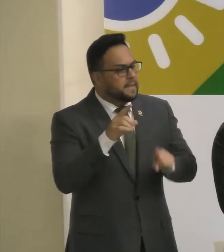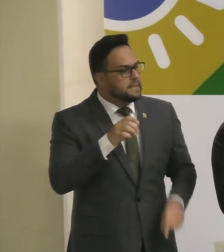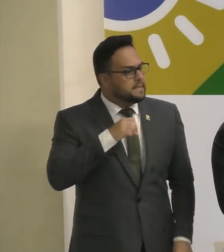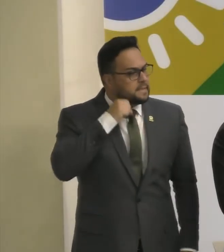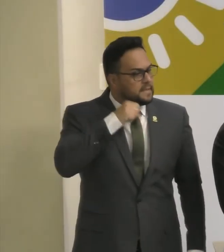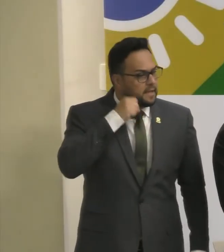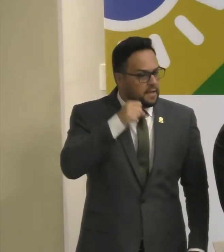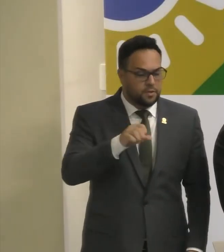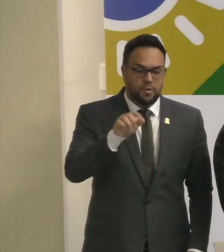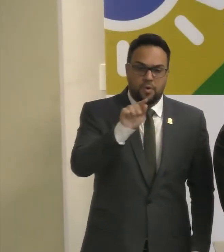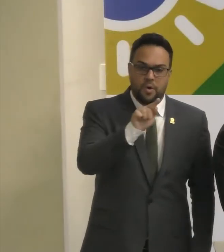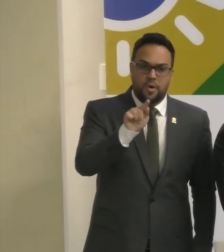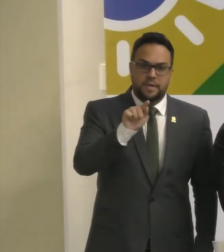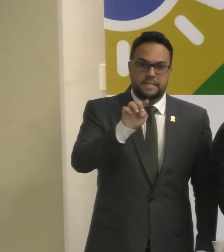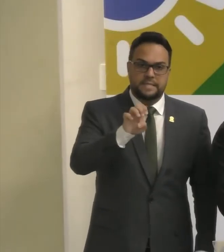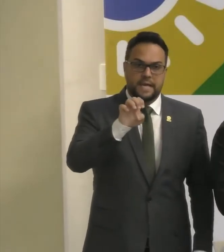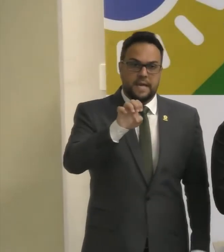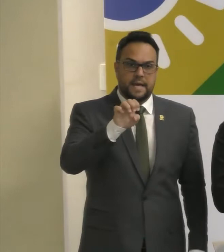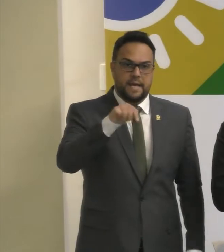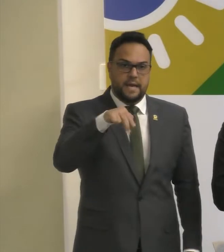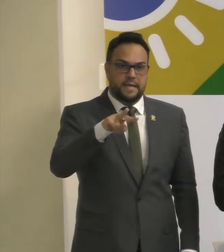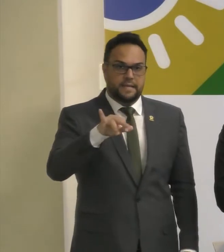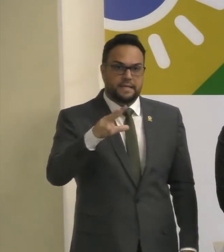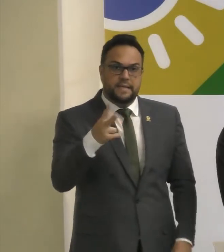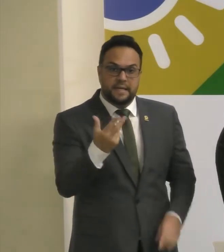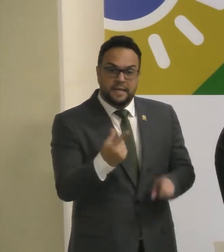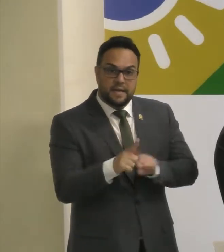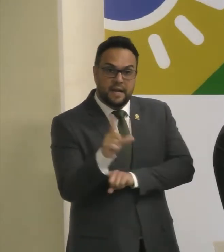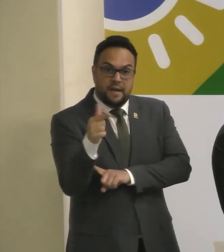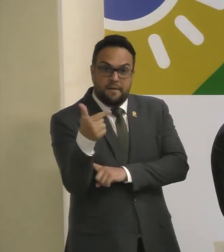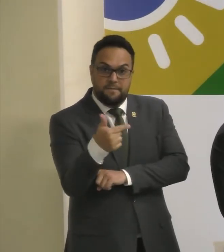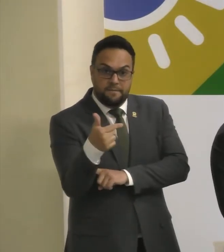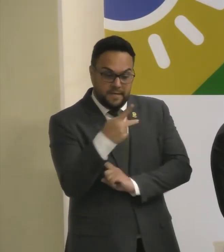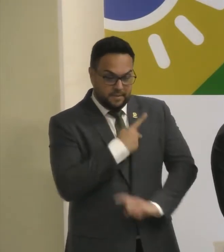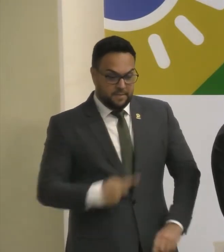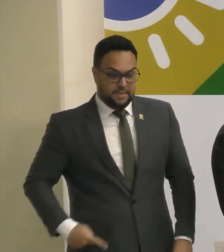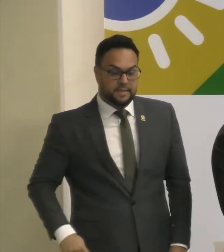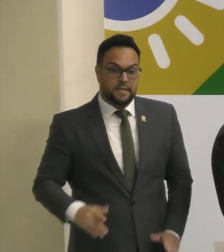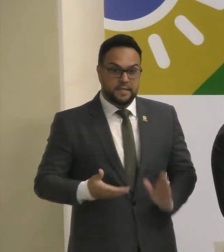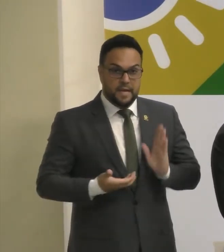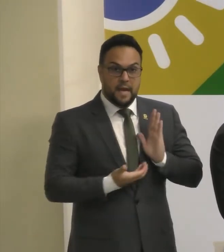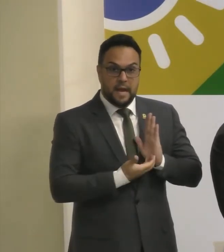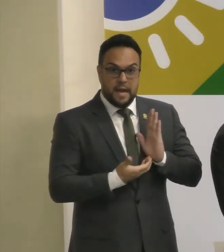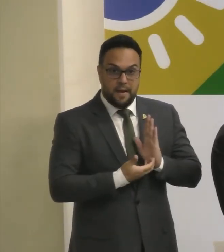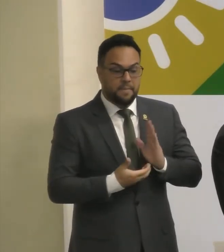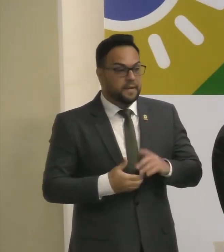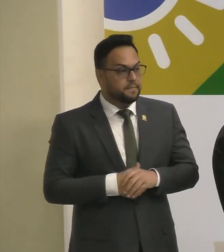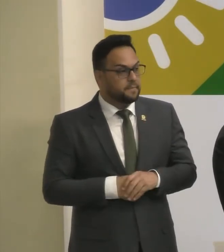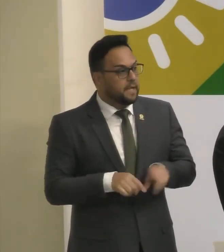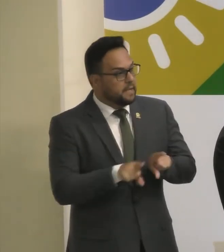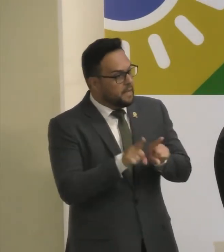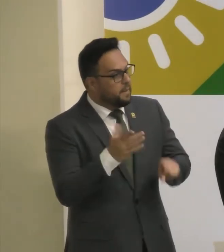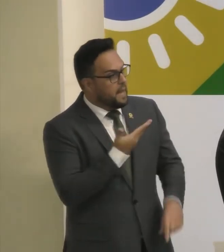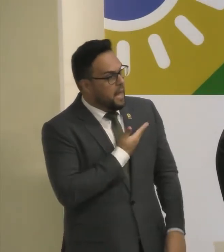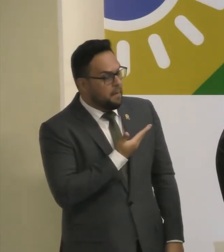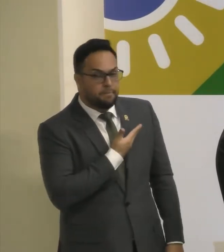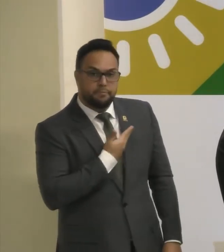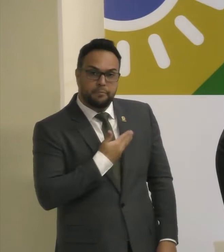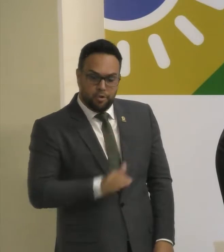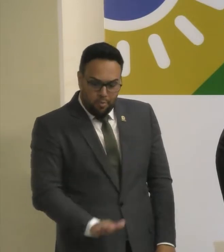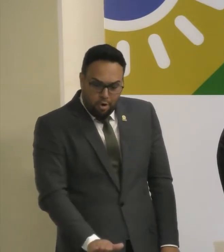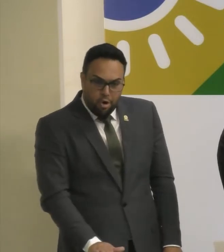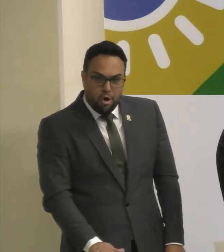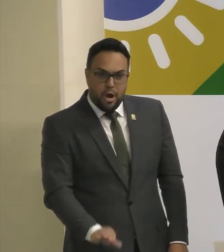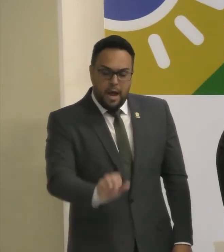Zequinha Marinho, vice-presidente da Câmara, que não está mais no recinto, e o meu amigo de infância, André